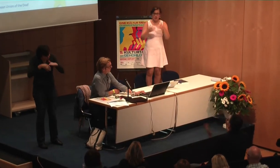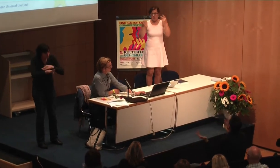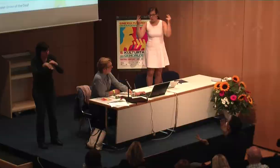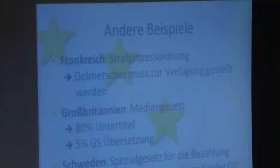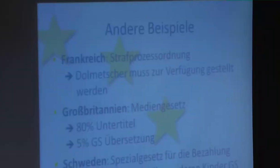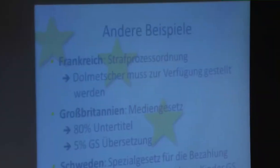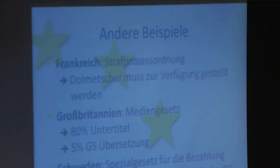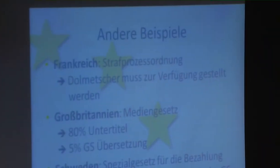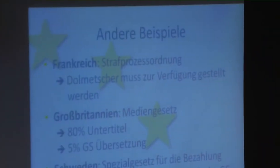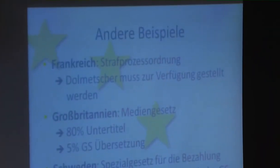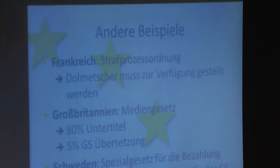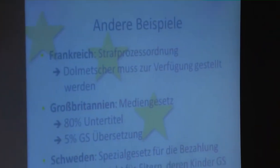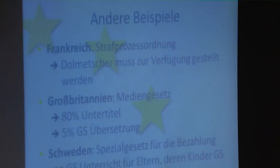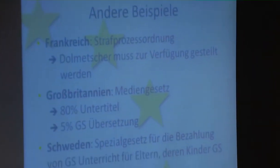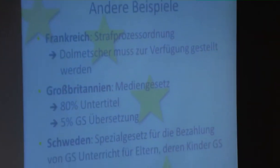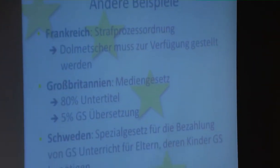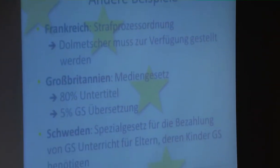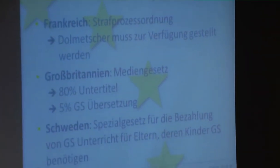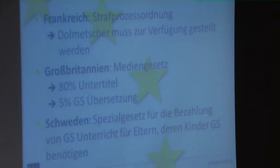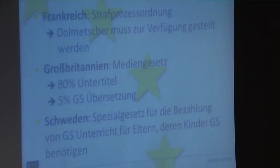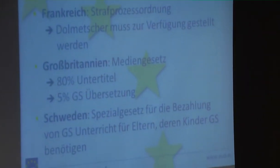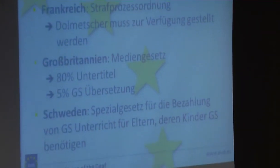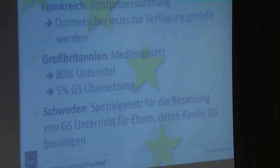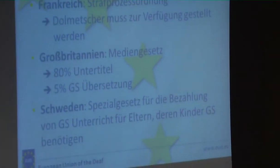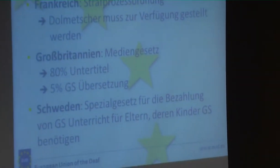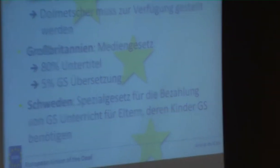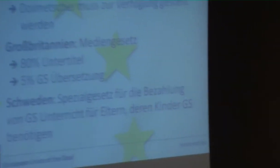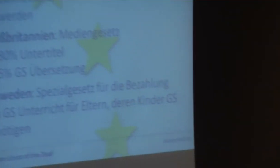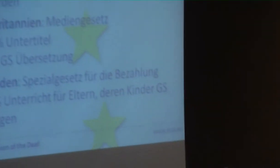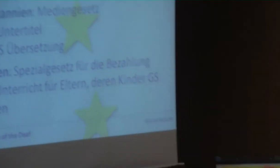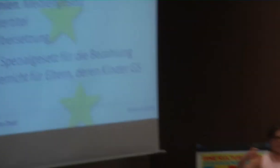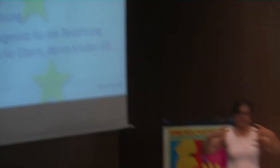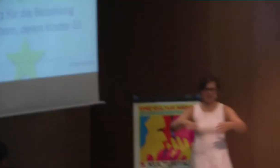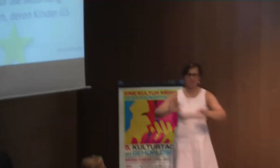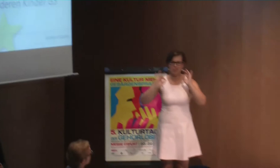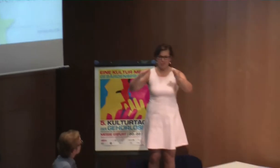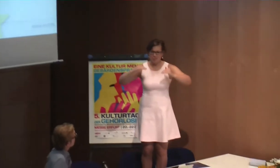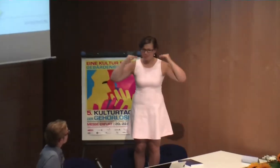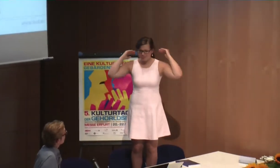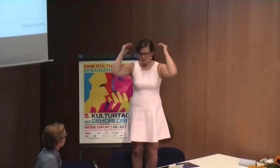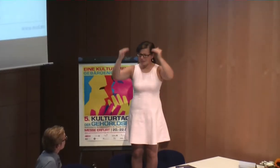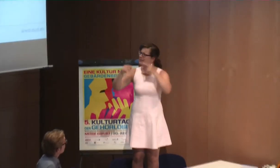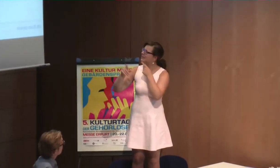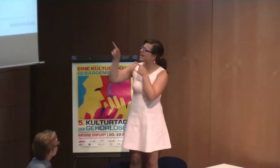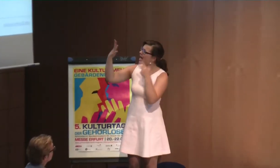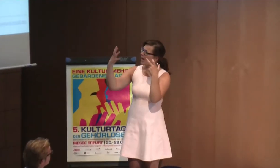also zum Beispiel nach sich zieht. Dann, wenn man an Großbritannien denkt, ist es so, das Thema Mediengesetze ist da ein sehr, sehr wichtiges Thema.